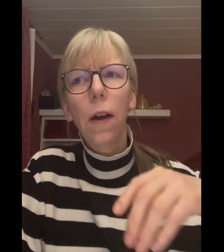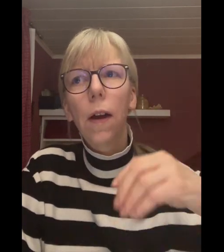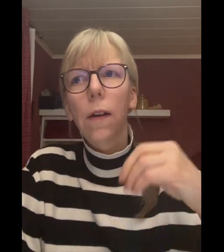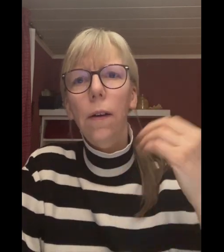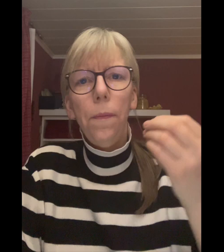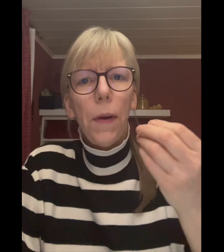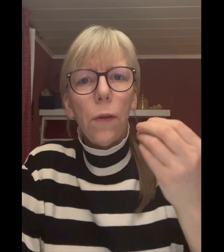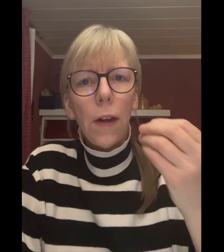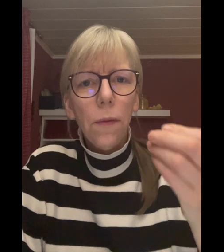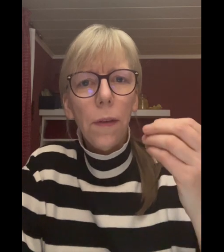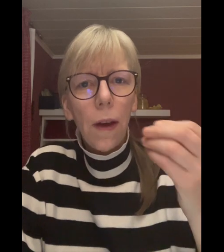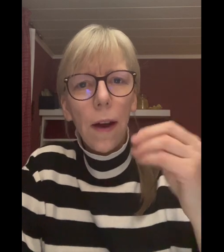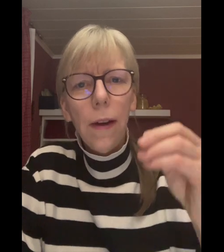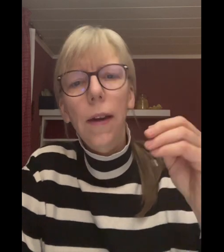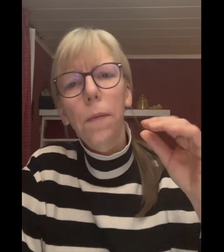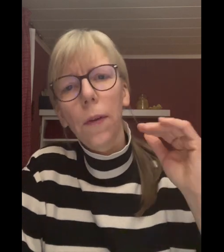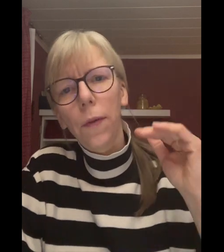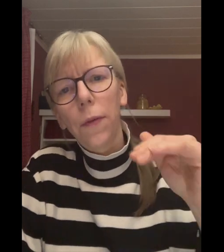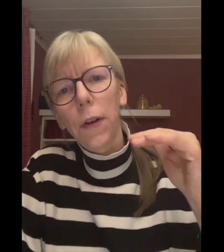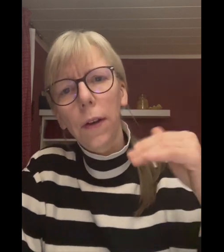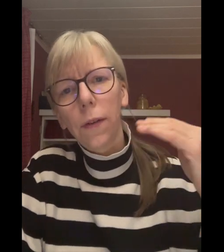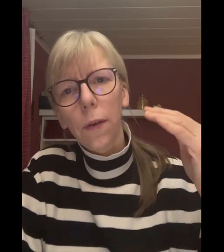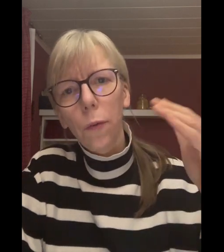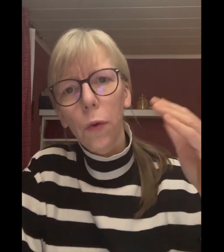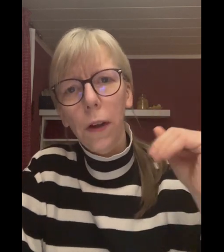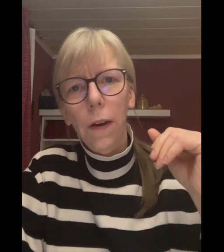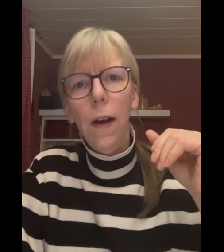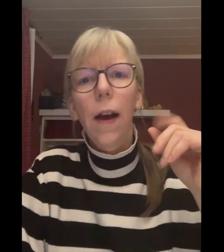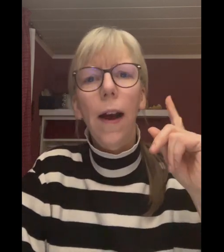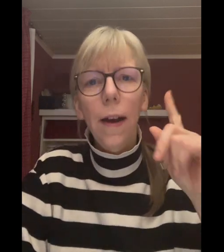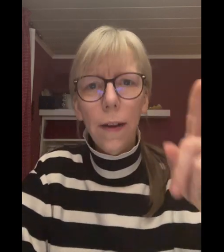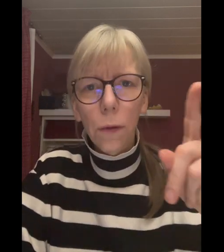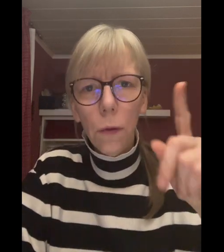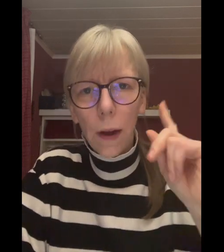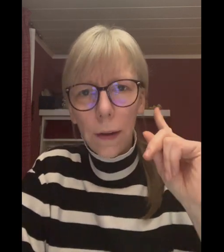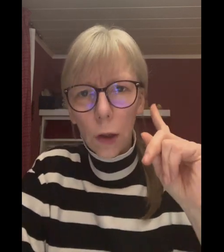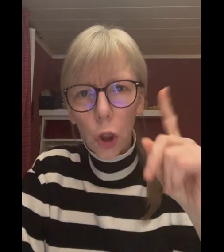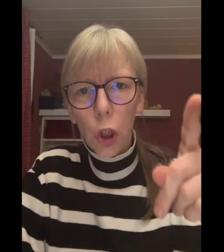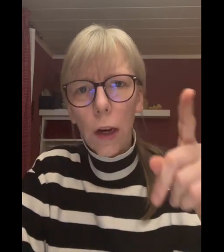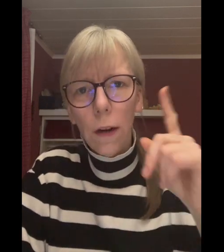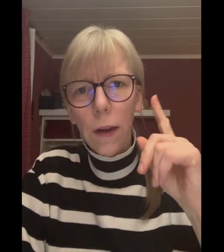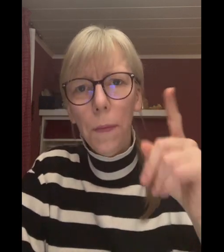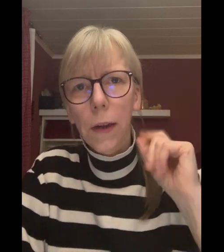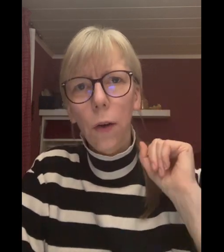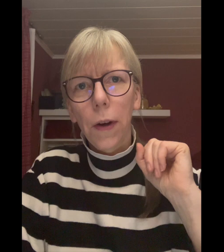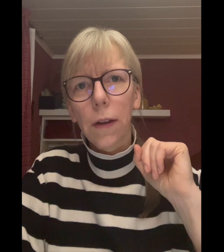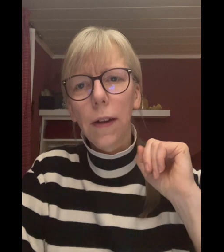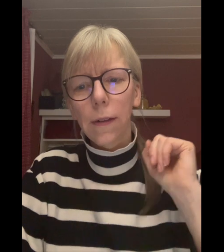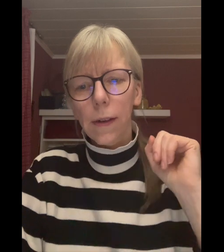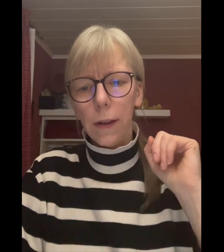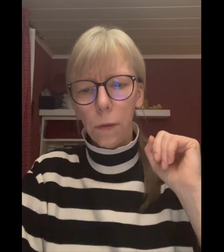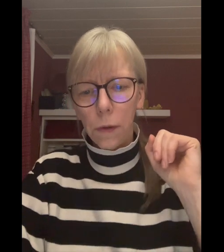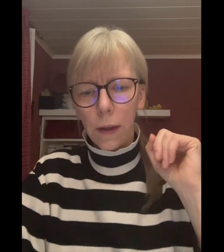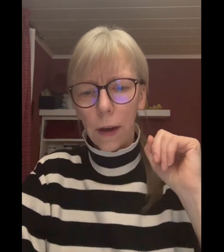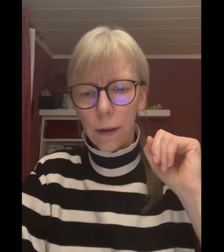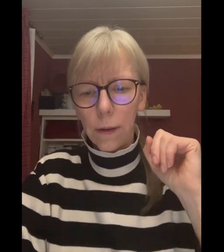also das, was ihr einnehmt, wie viel ist wo drin. Also an der Stelle immer drauf achten, dass es Calciumcitrat ist.